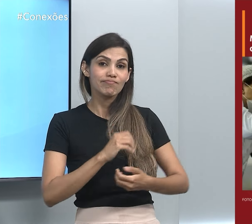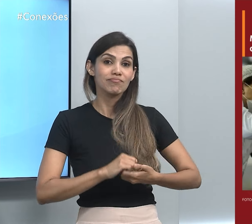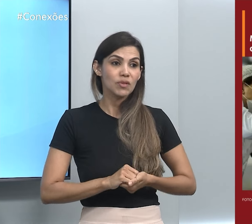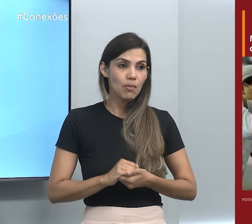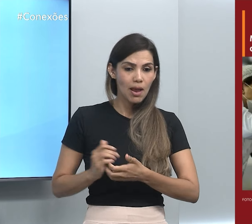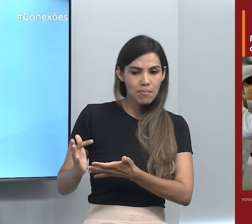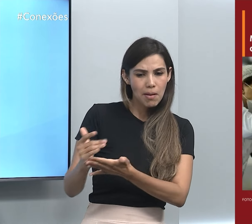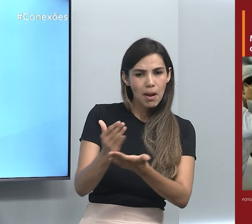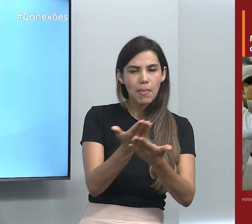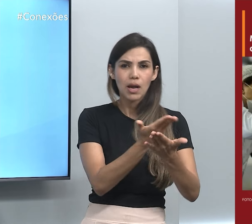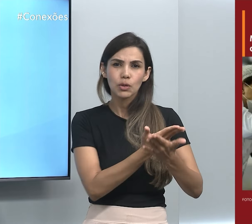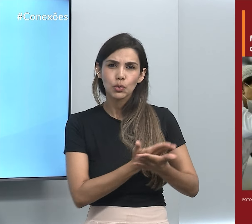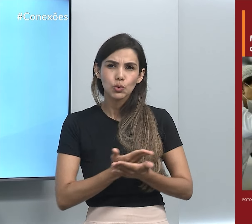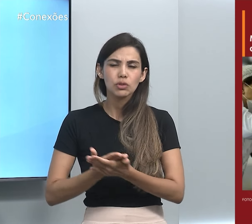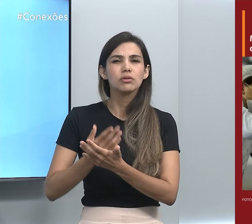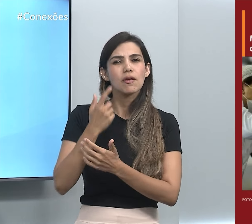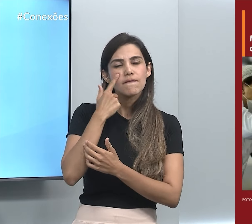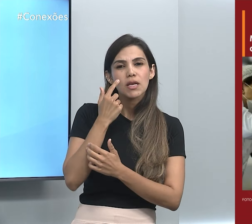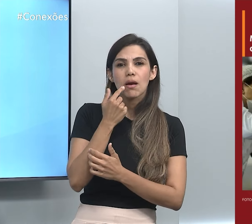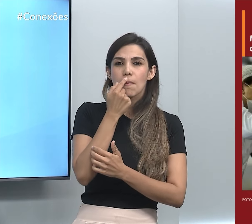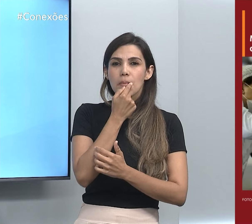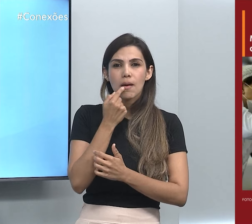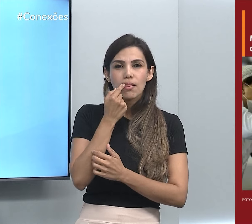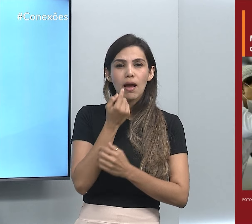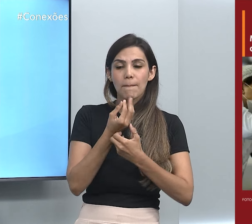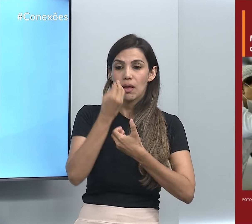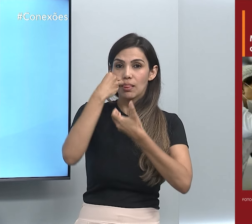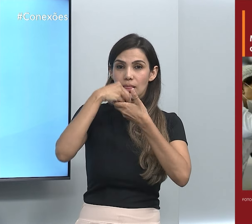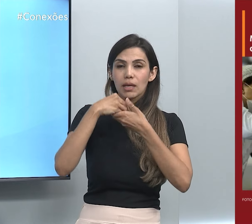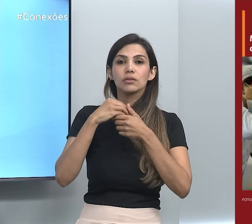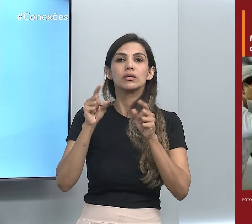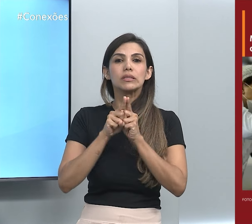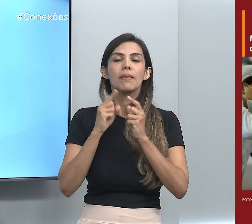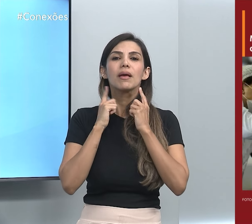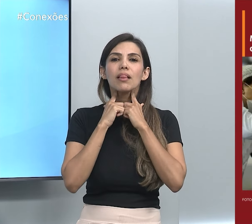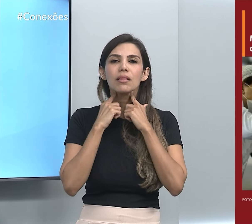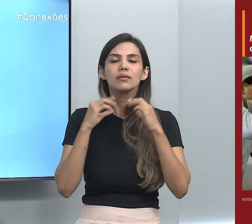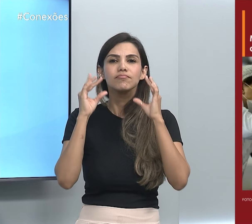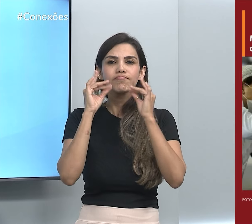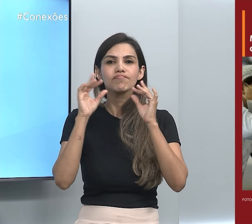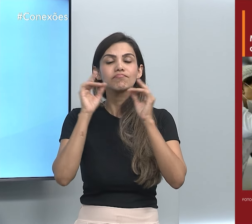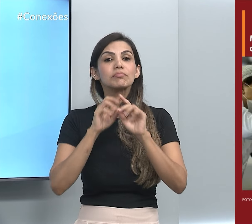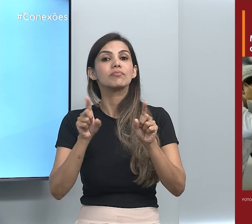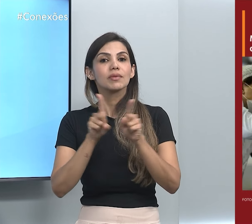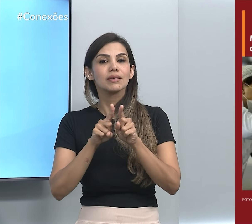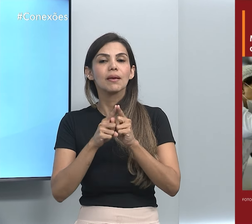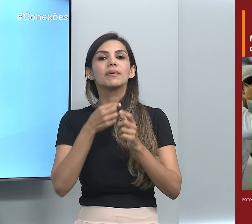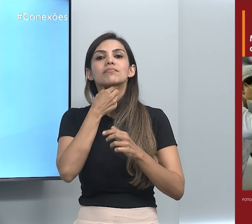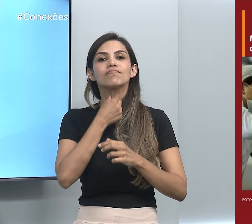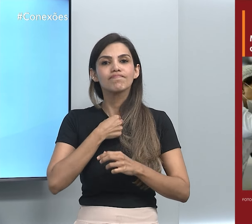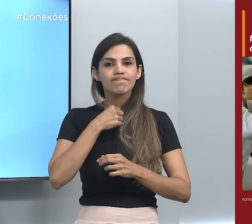considerou os tumores de lábio, cavidade oral, glândulas salivares e orofaringe.